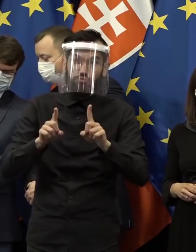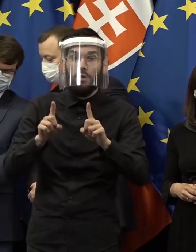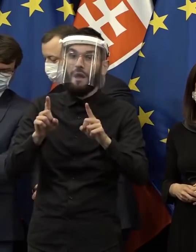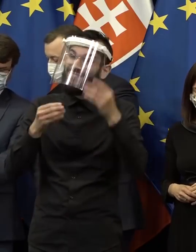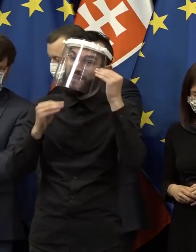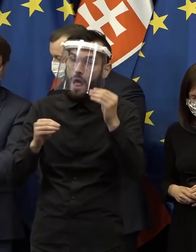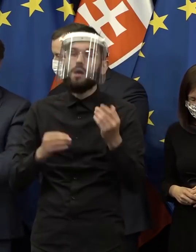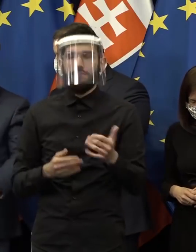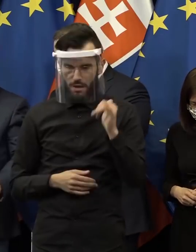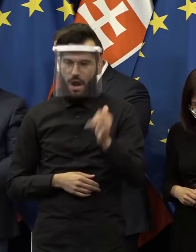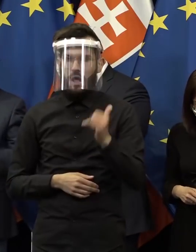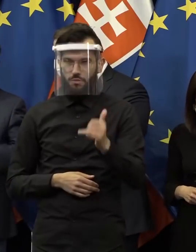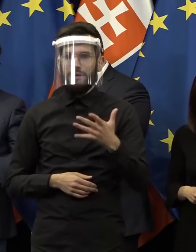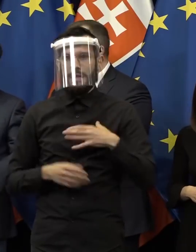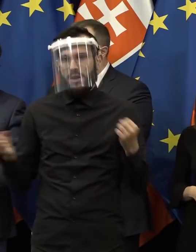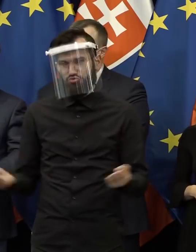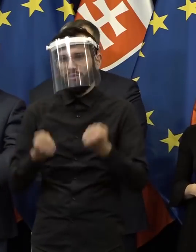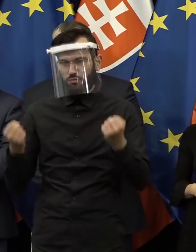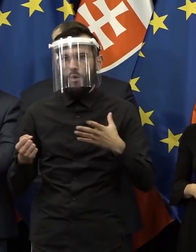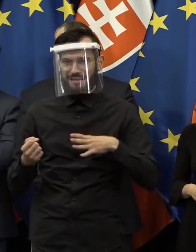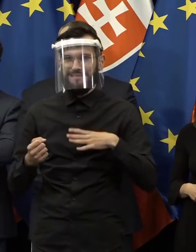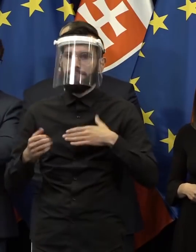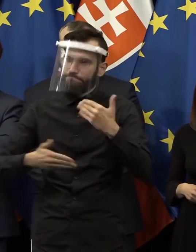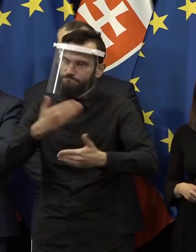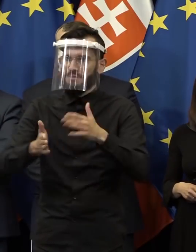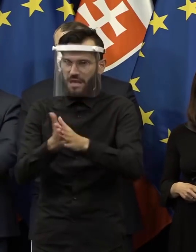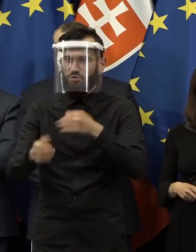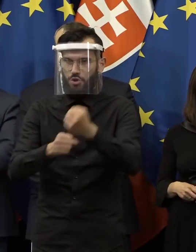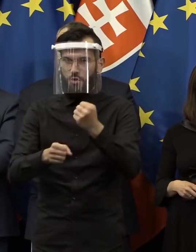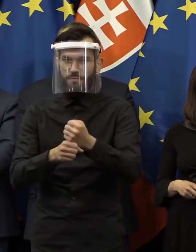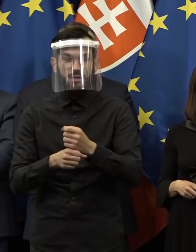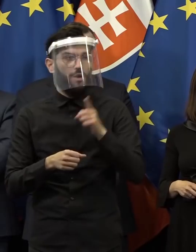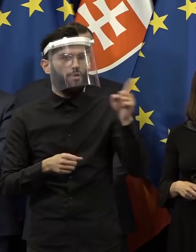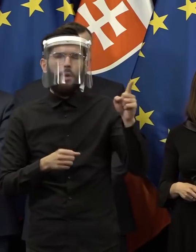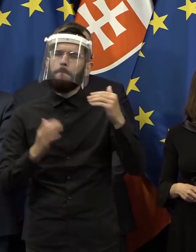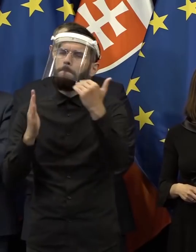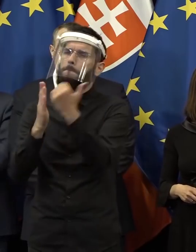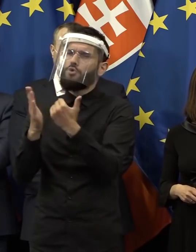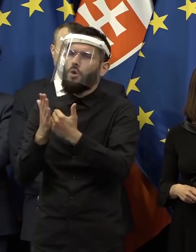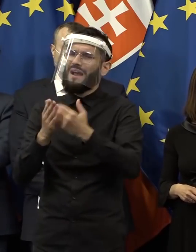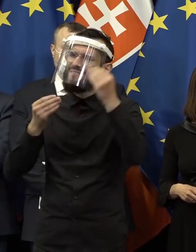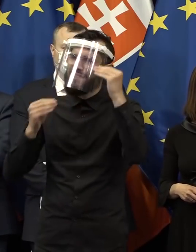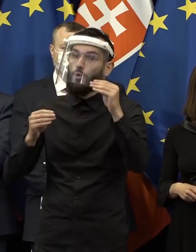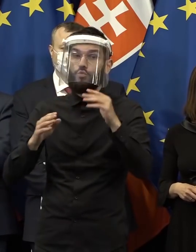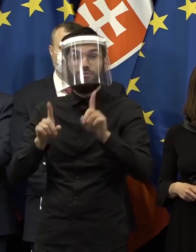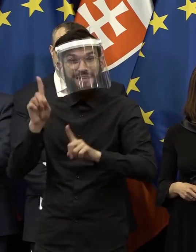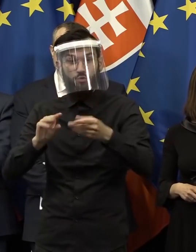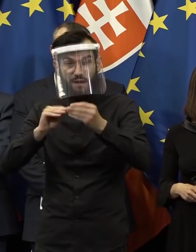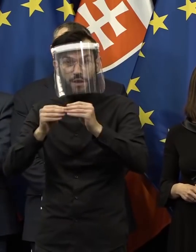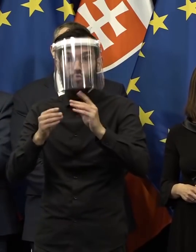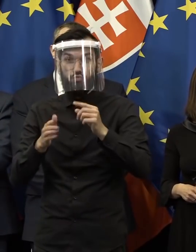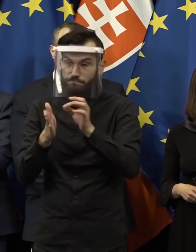O tom je to program vyhlásenia vlády, musíme činiť skorej ísť a naplňať. My sme tie programové veci už začali